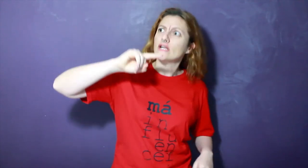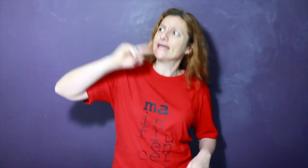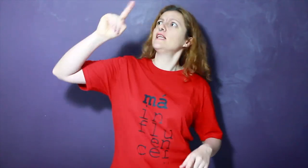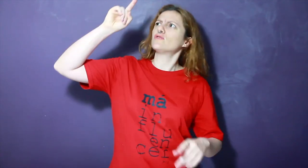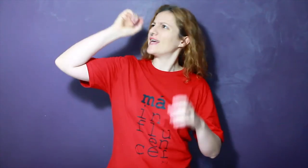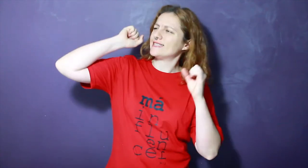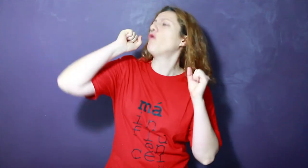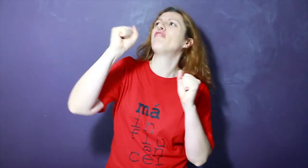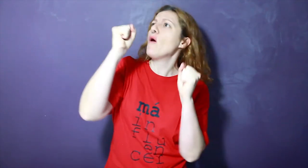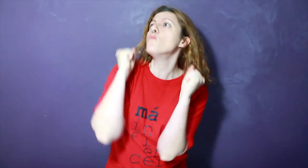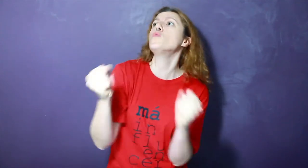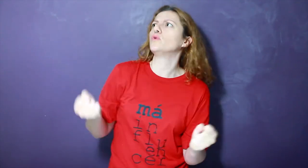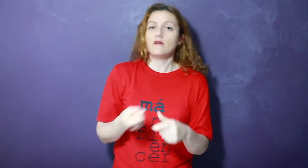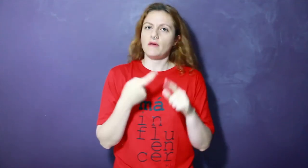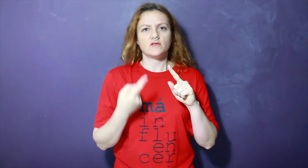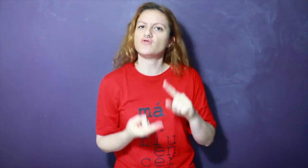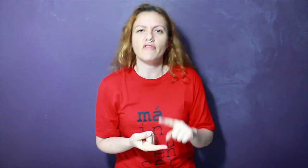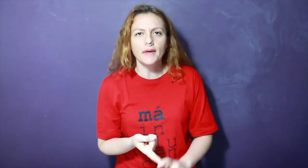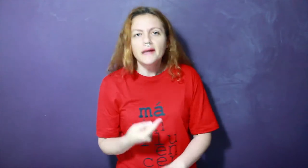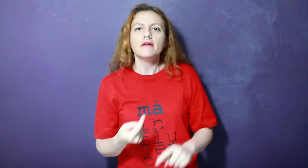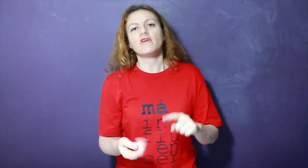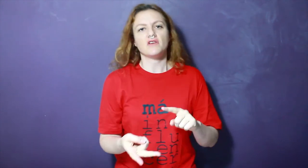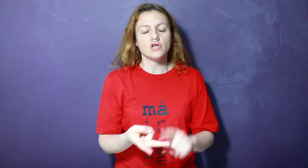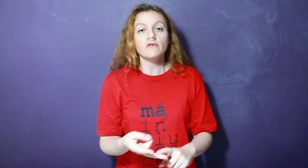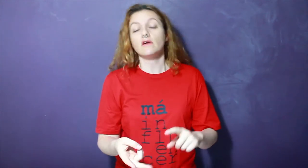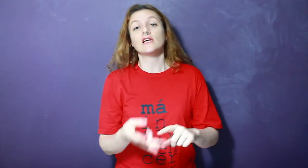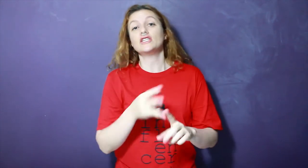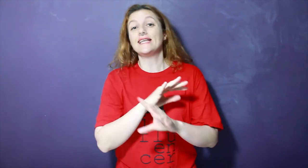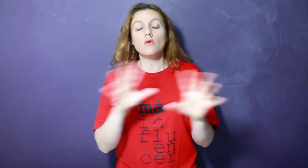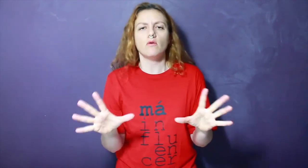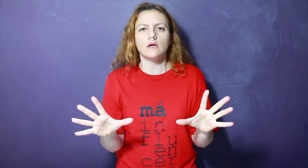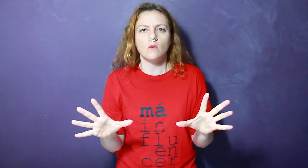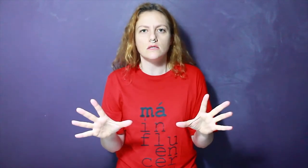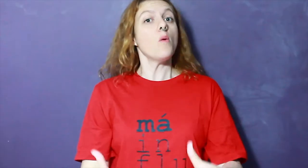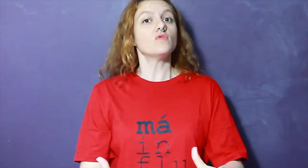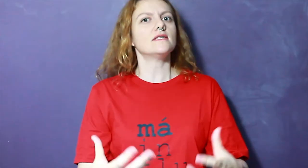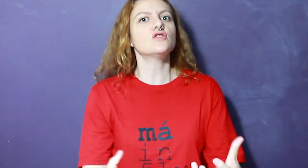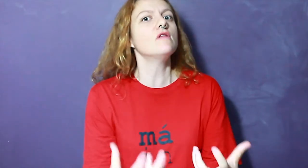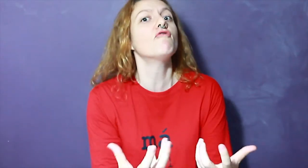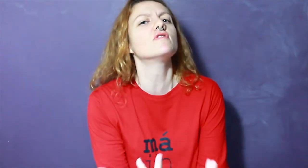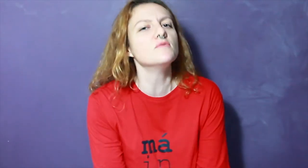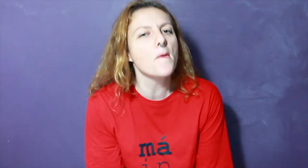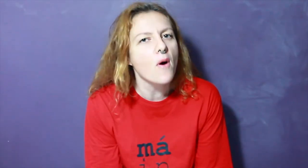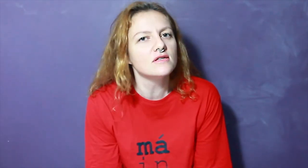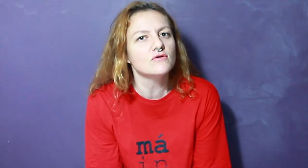orgânicos que quer salvar o mundo. E não vai mais ver sua família, e não vai viajar, e não vai cuidar de nenhuma outra coisa. Como se isso não fossem propósitos